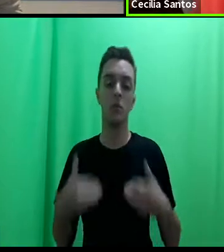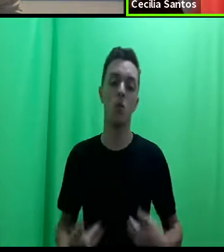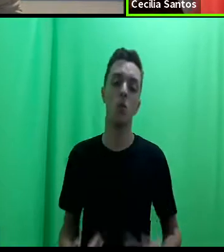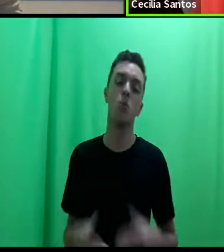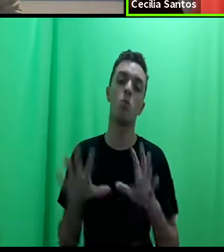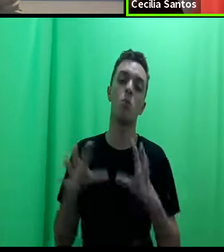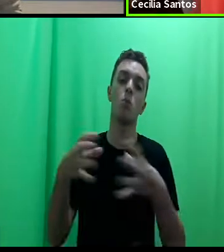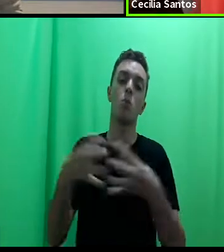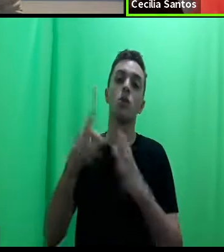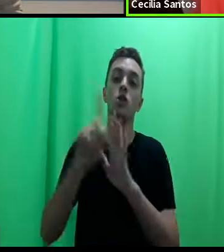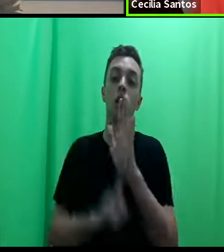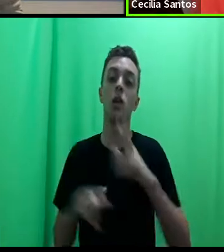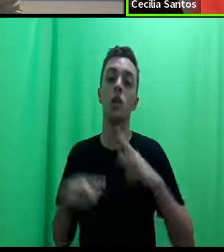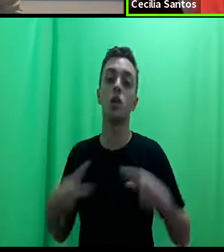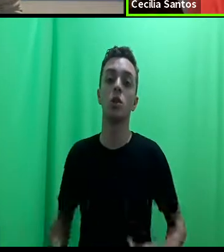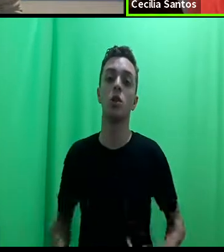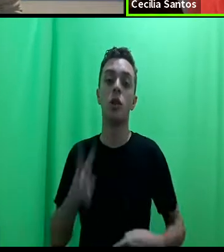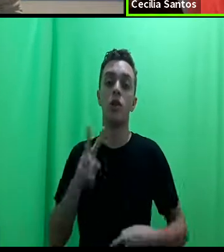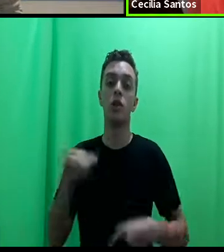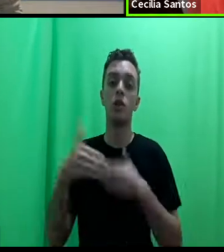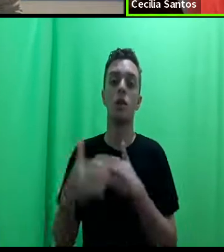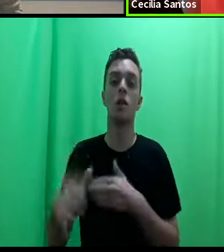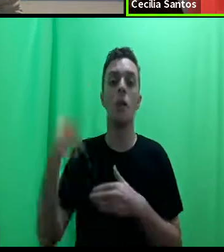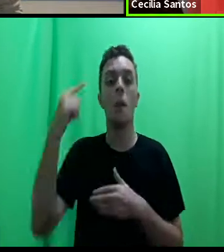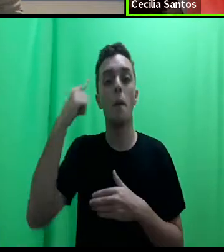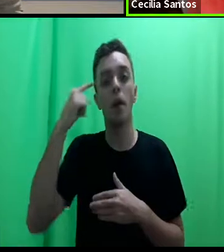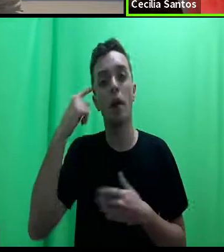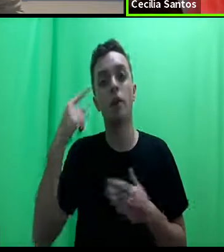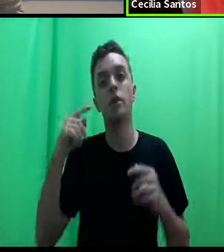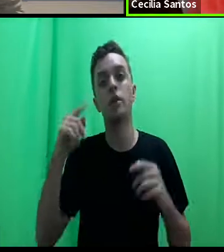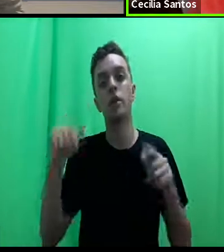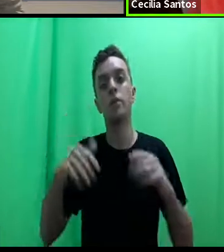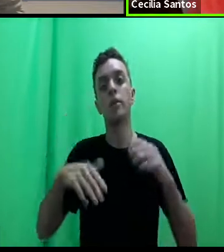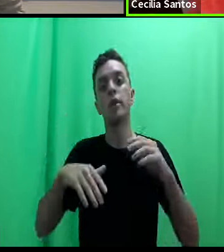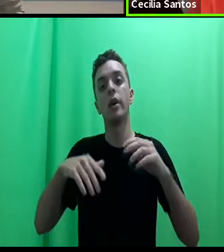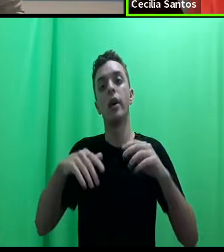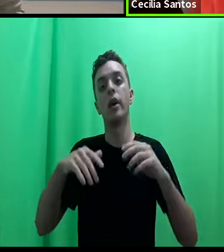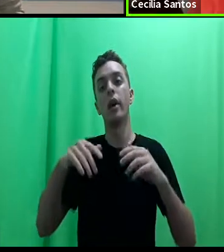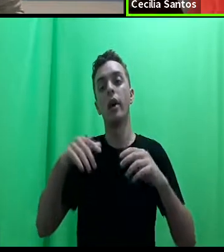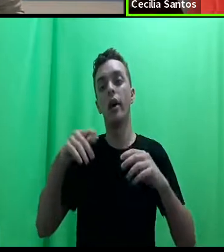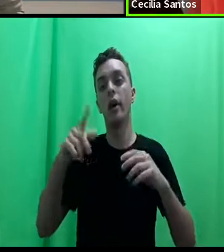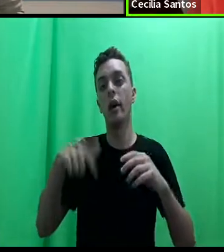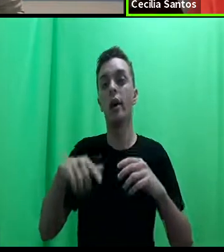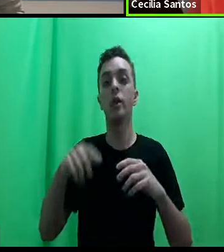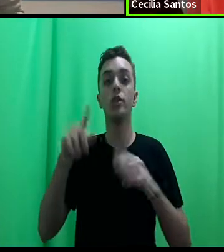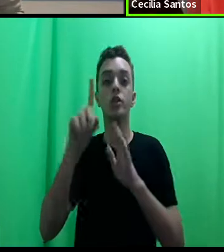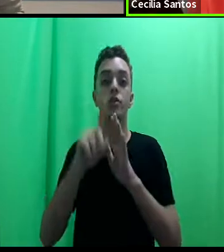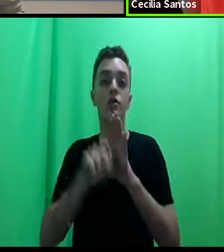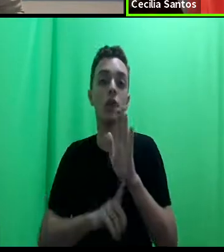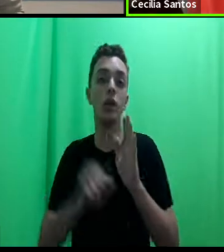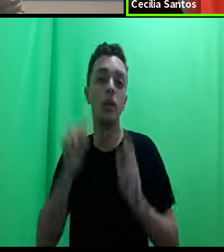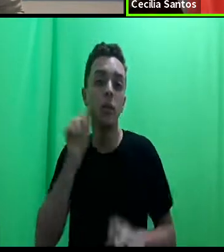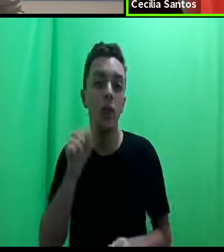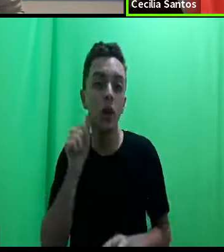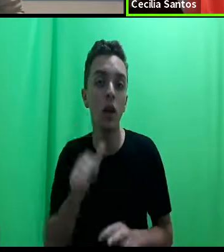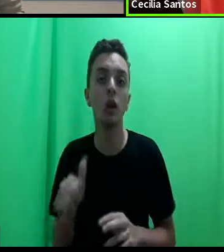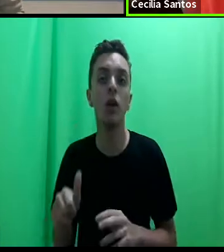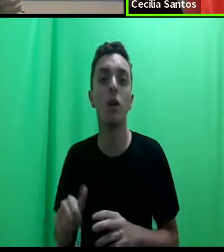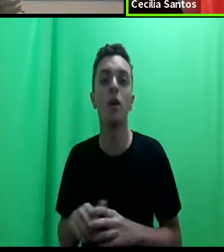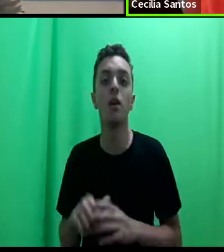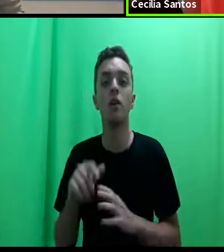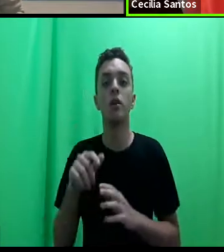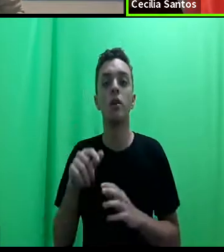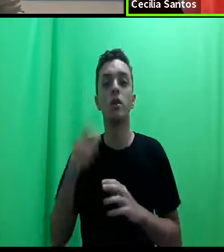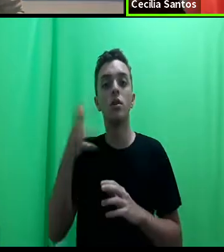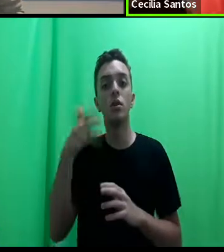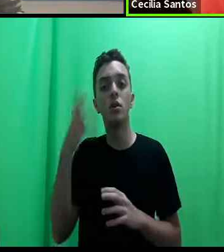vão ser pensados a partir de uma perspectiva mais individual, a mulher, os direitos da mulher, o discurso